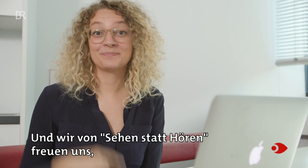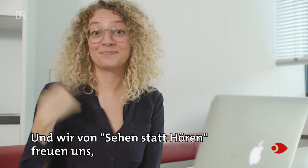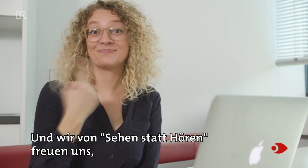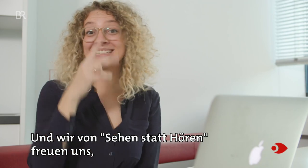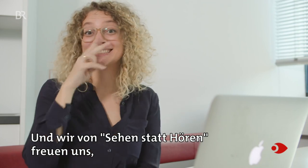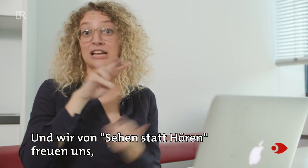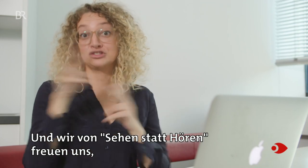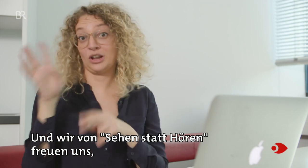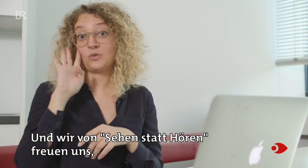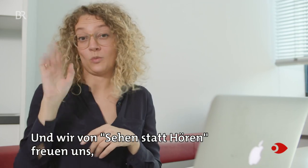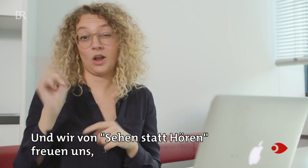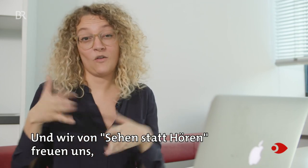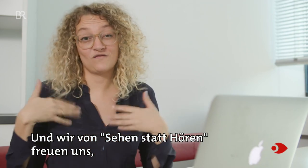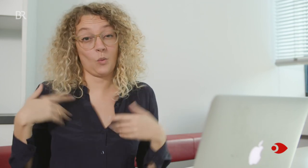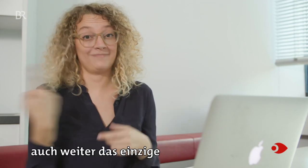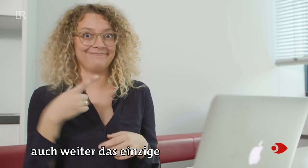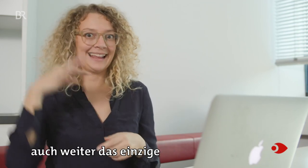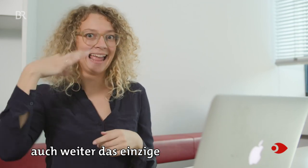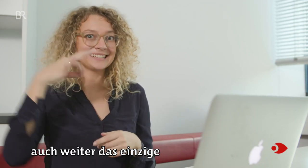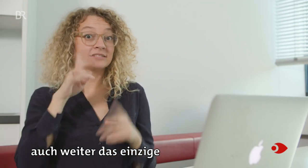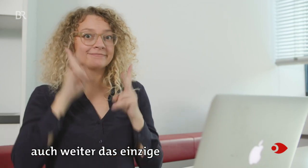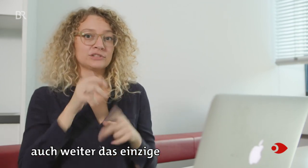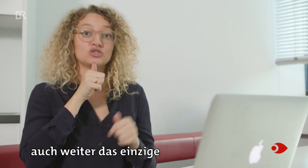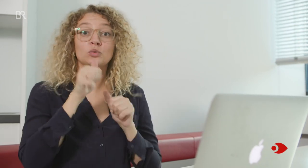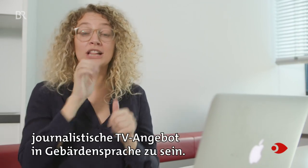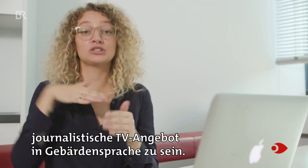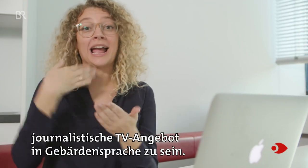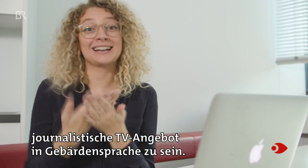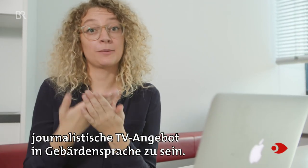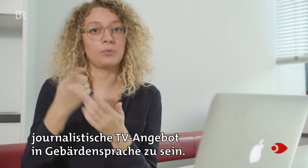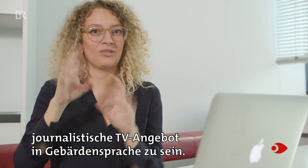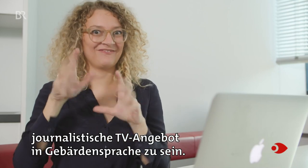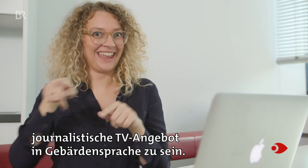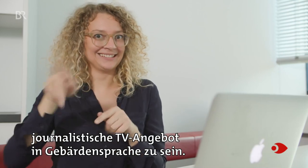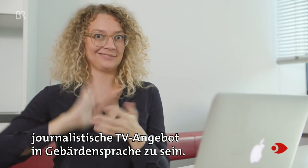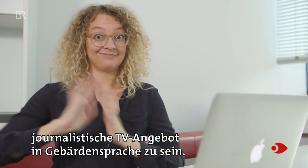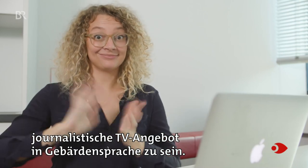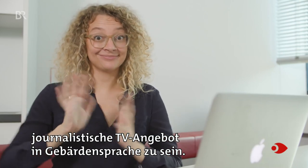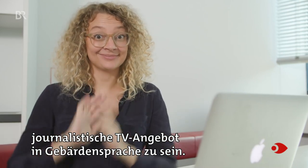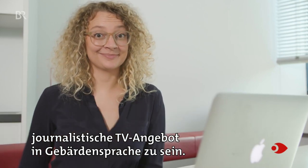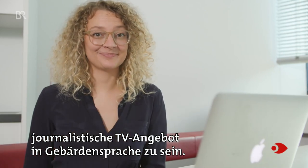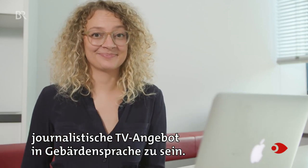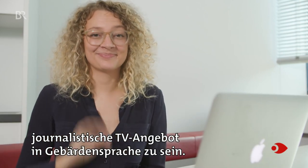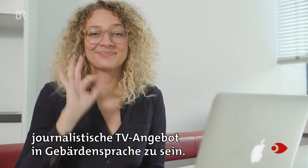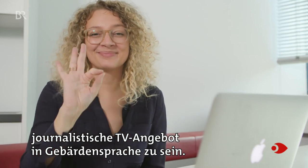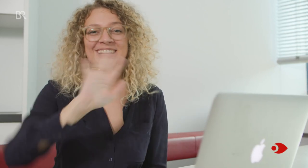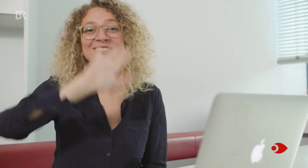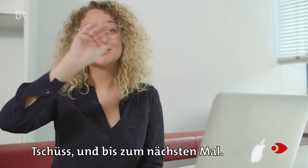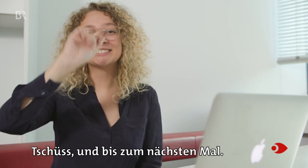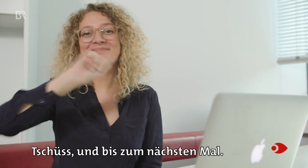Und wir von Seenstadthören freuen uns auch weiter, das einzige journalistische TV-Angebot in Gebärdensprache zu sein. Tschüss.